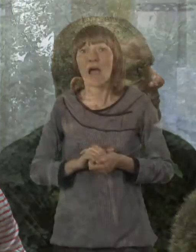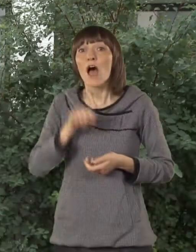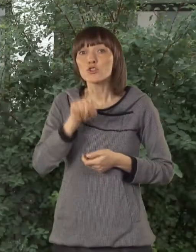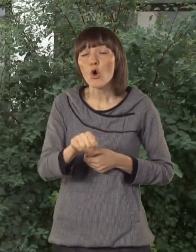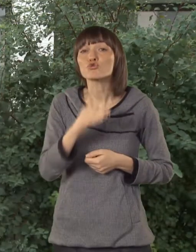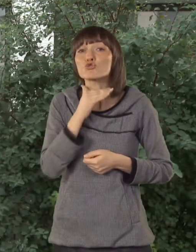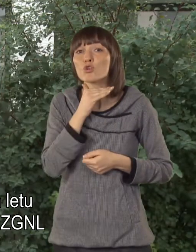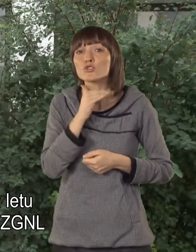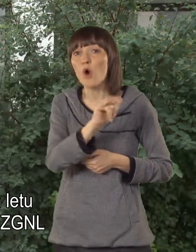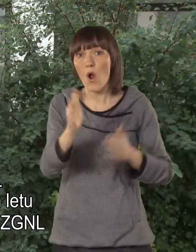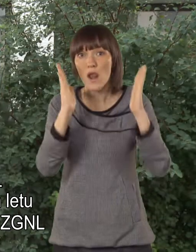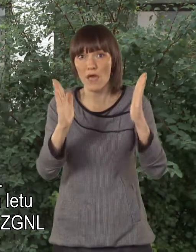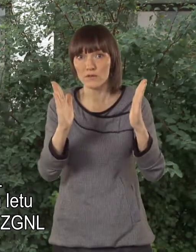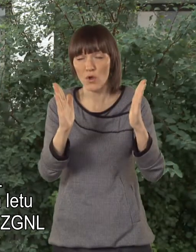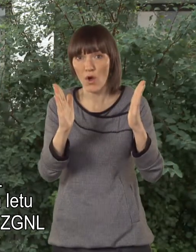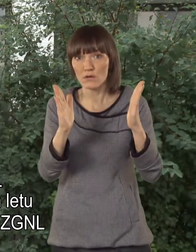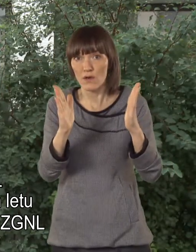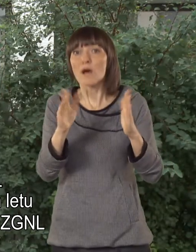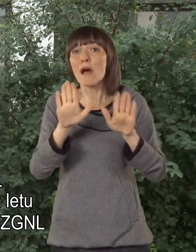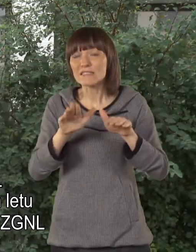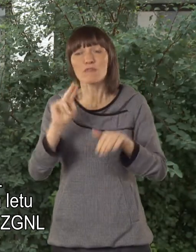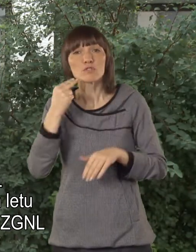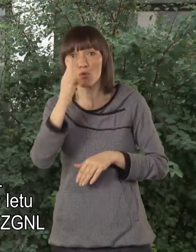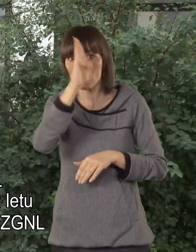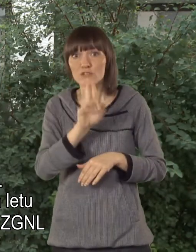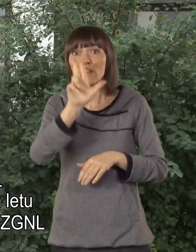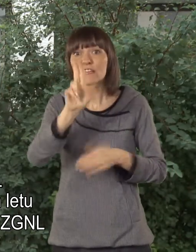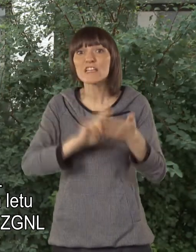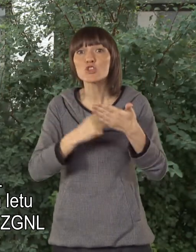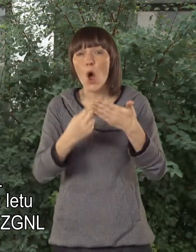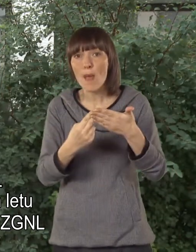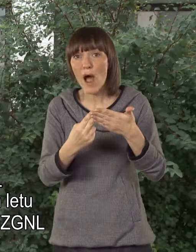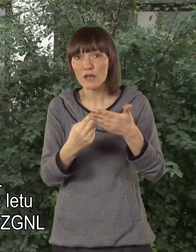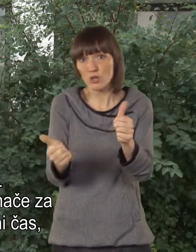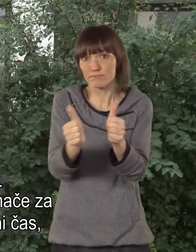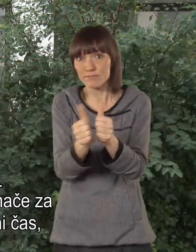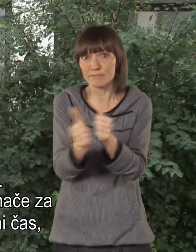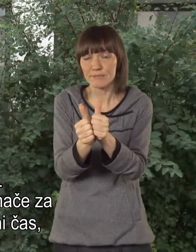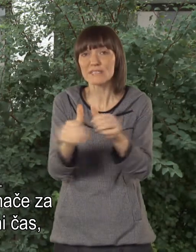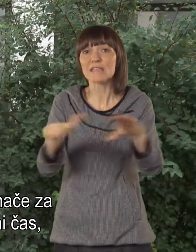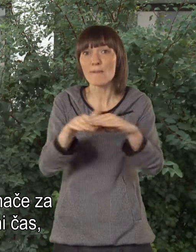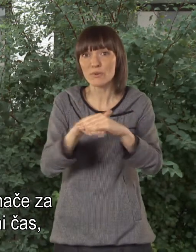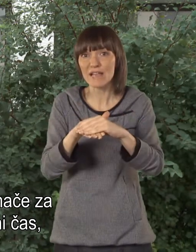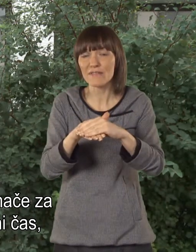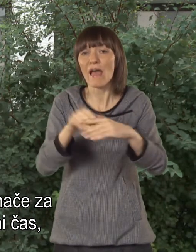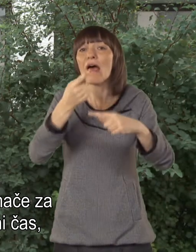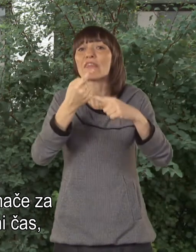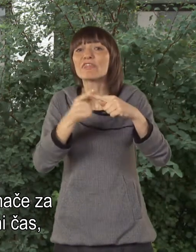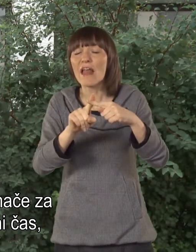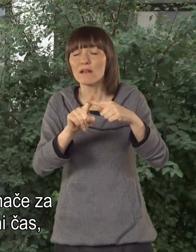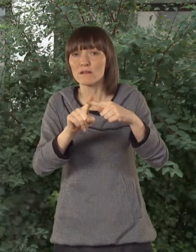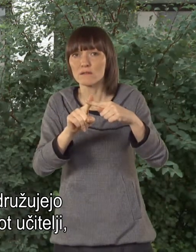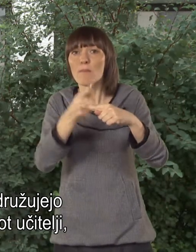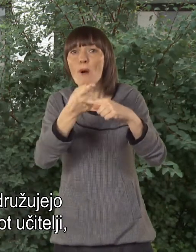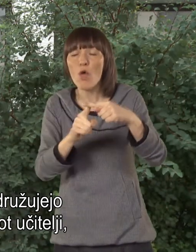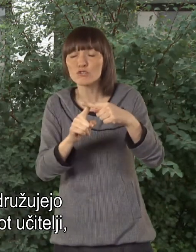V tem šolskem letu imamo v sklopu Zavode za gluhe in naglušne tri tolmače za poslednje za polovični delovni čas.